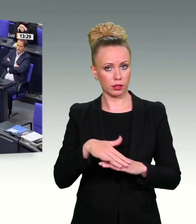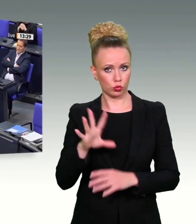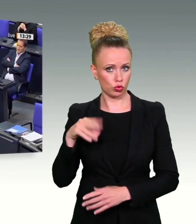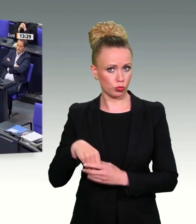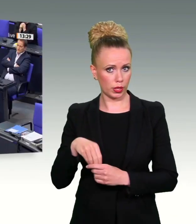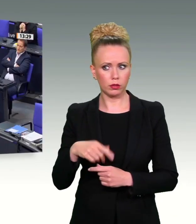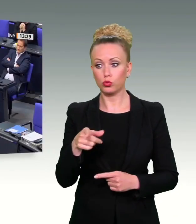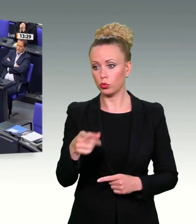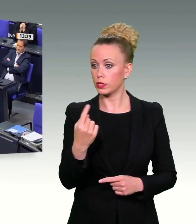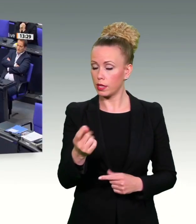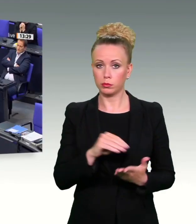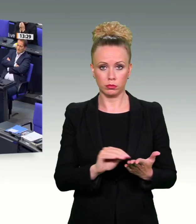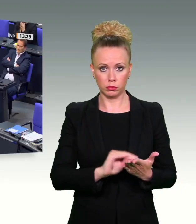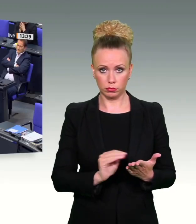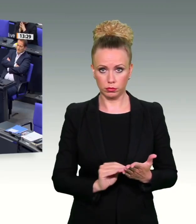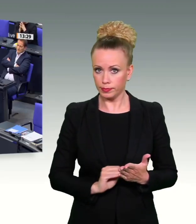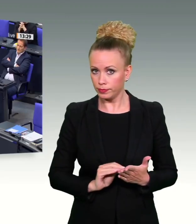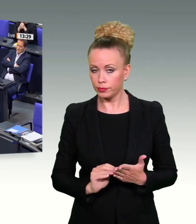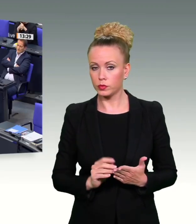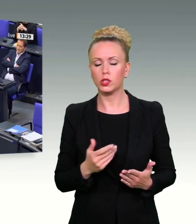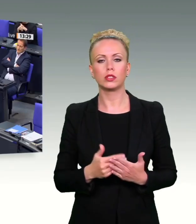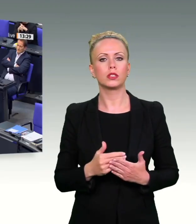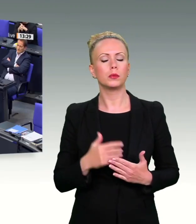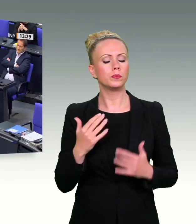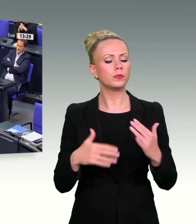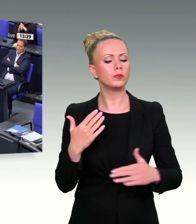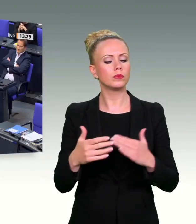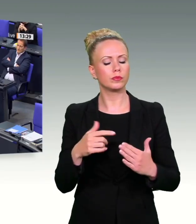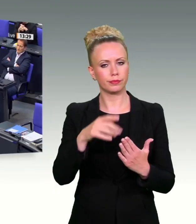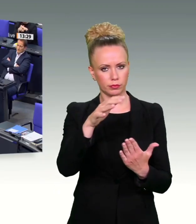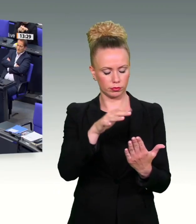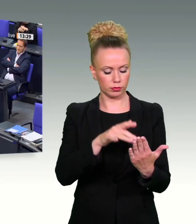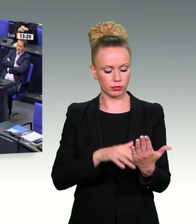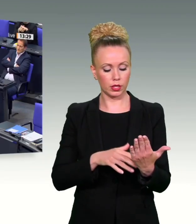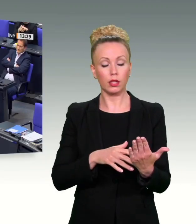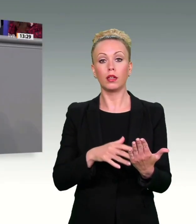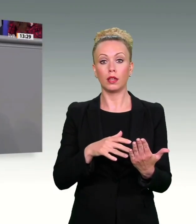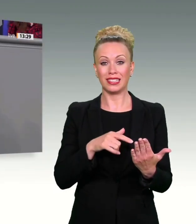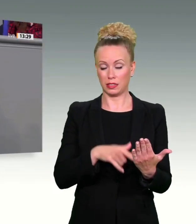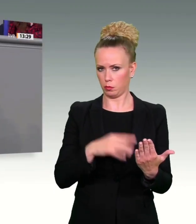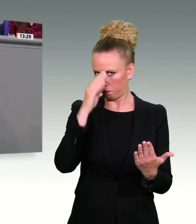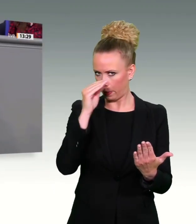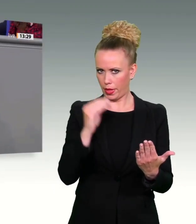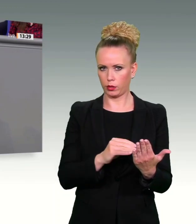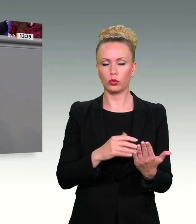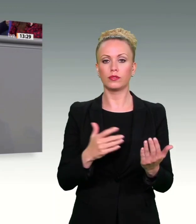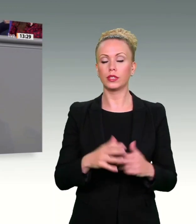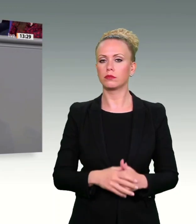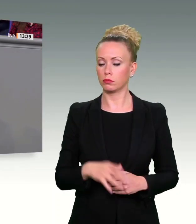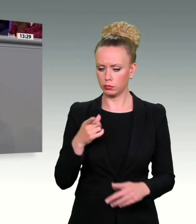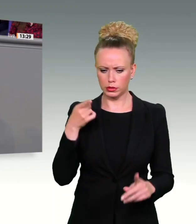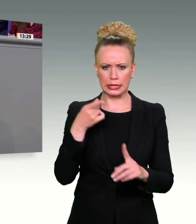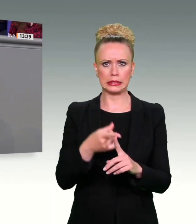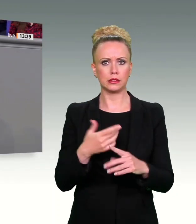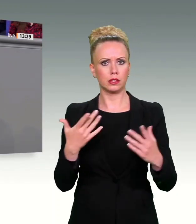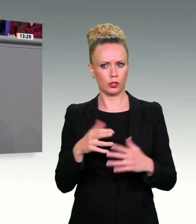Fragesteller. Und dann weiter. Weiter. Vorbemerkung der Fragesteller. Ziel einer effektiven Bekämpfungsstrategie muss es nach